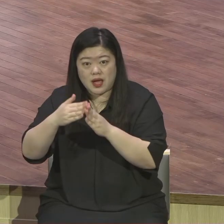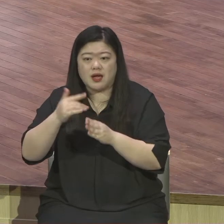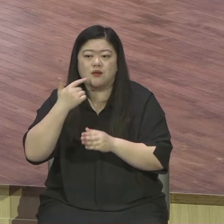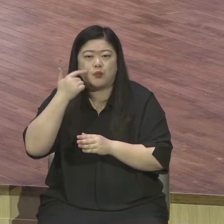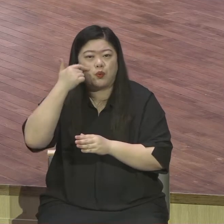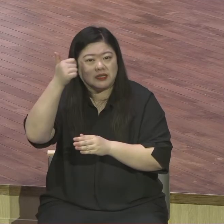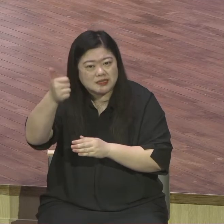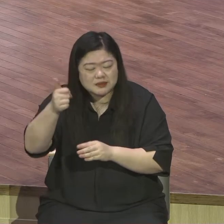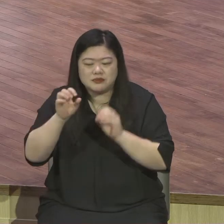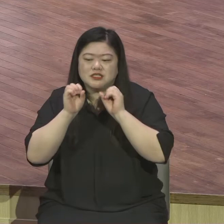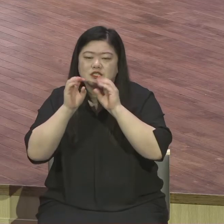없고요